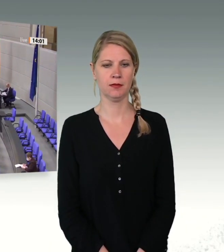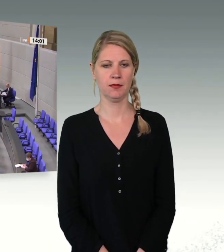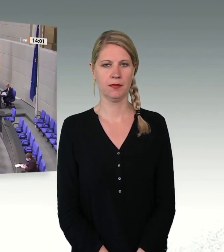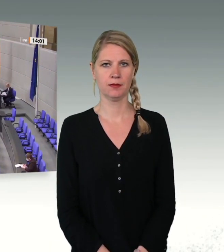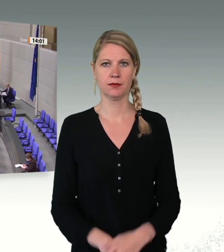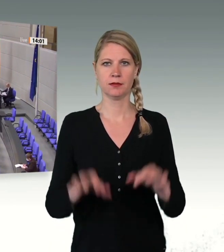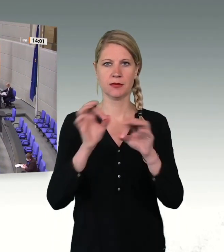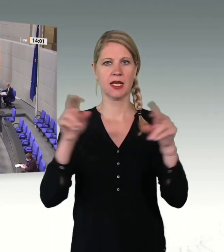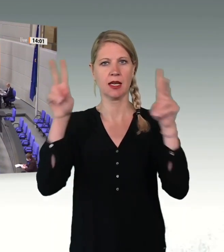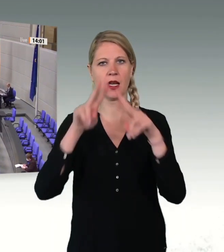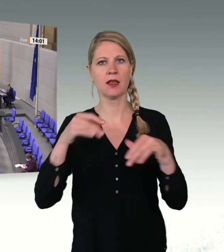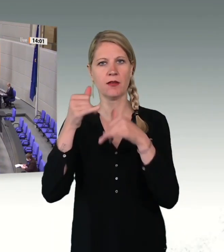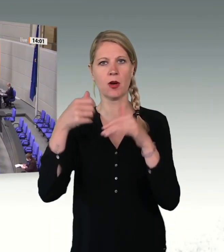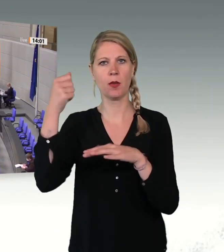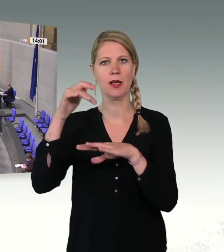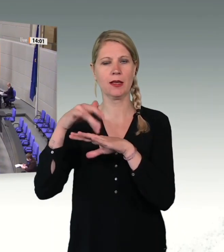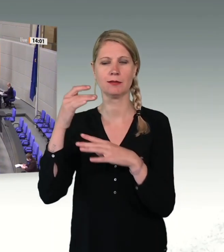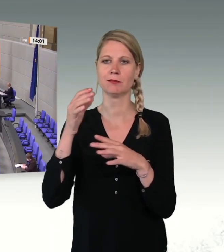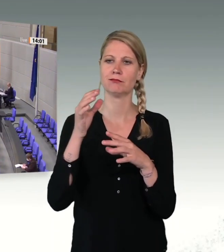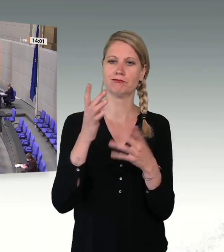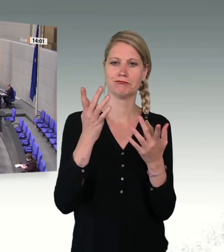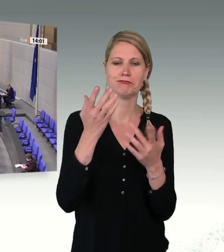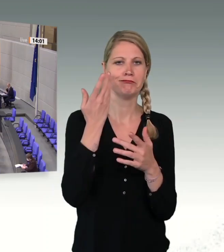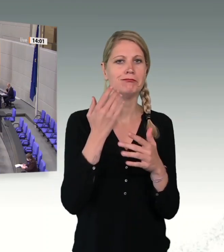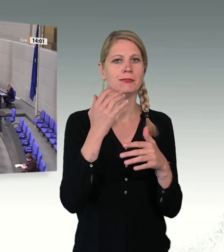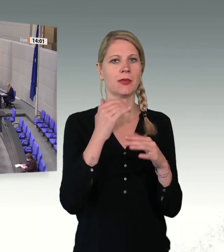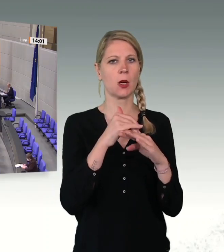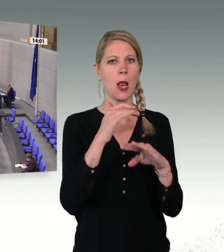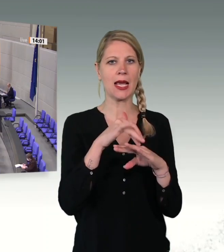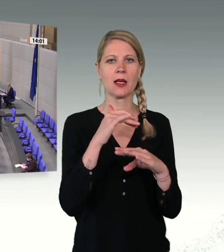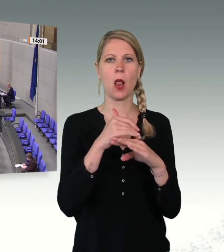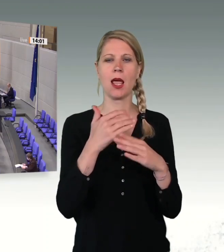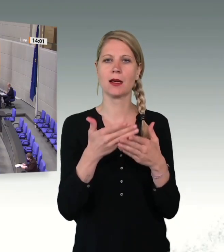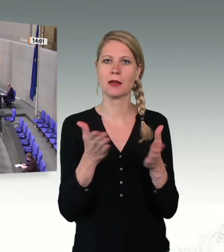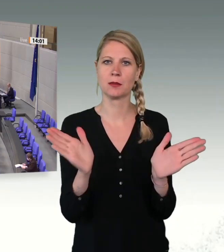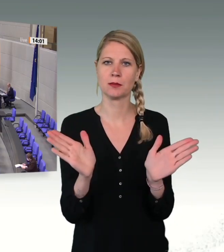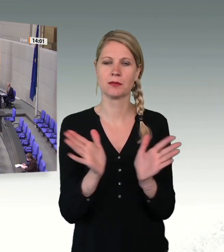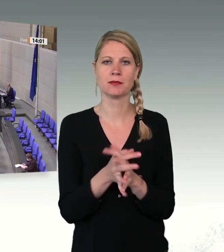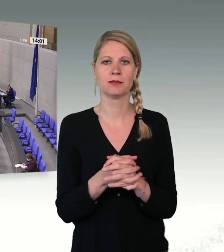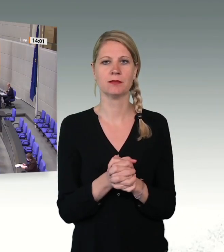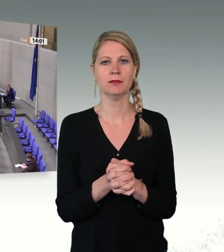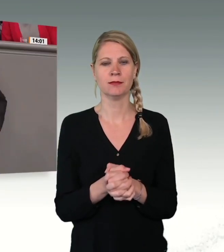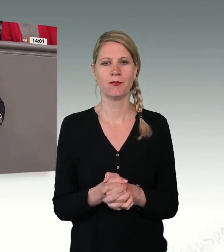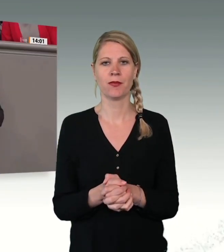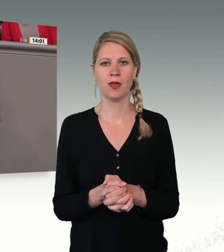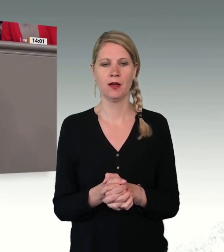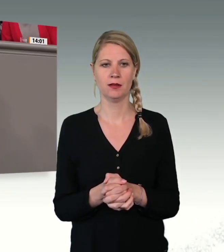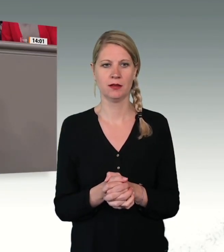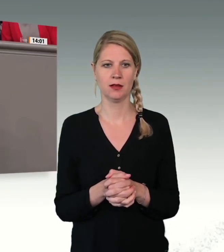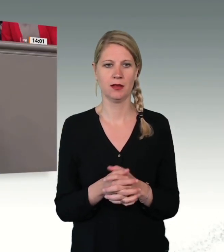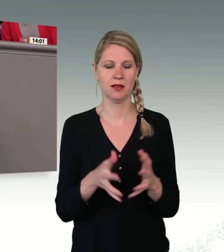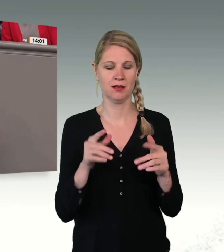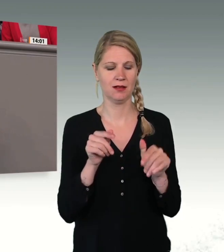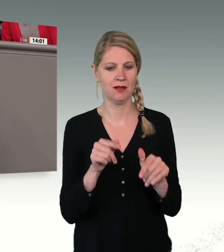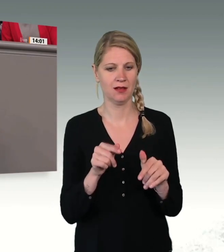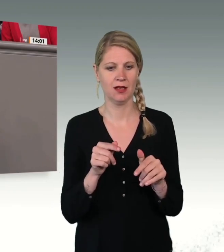Sehr geehrte Frau Präsidentin, geschätzte Kolleginnen und Kollegen! Dem Grunde nach ist das heute eine Fortsetzung